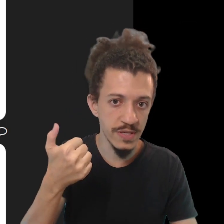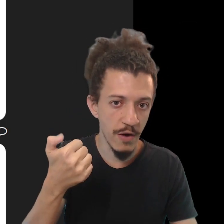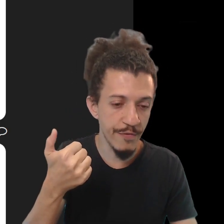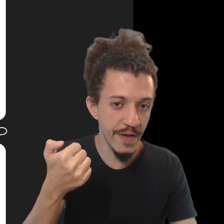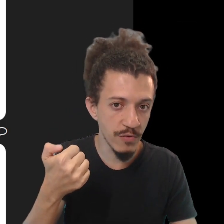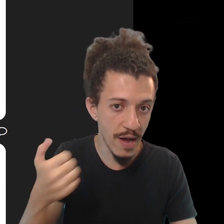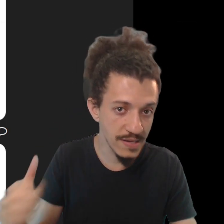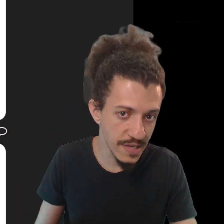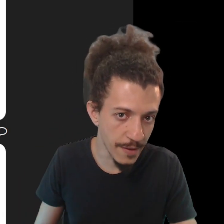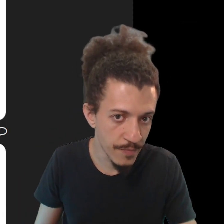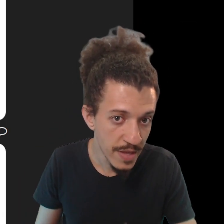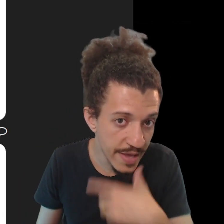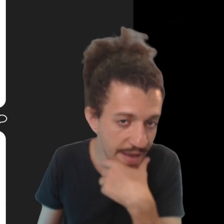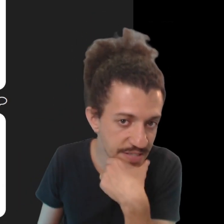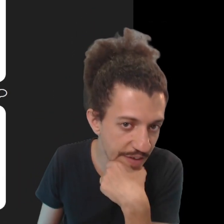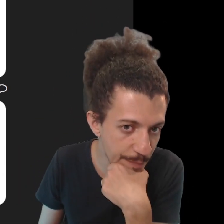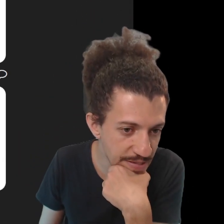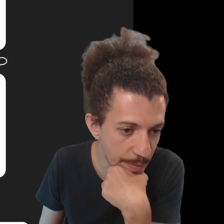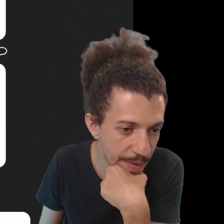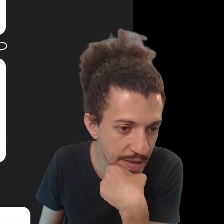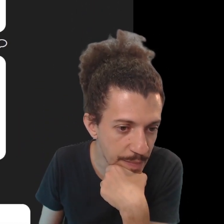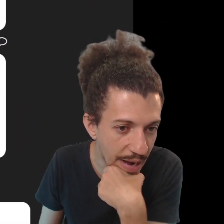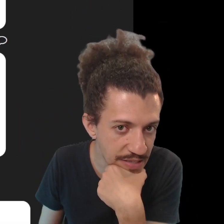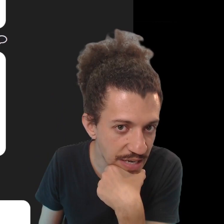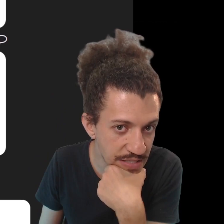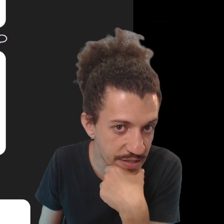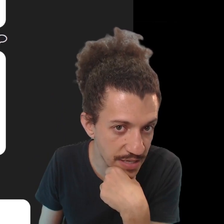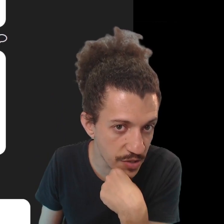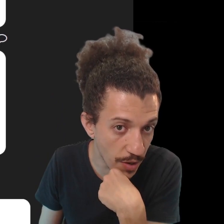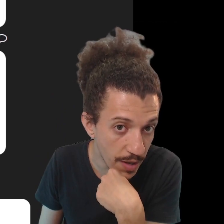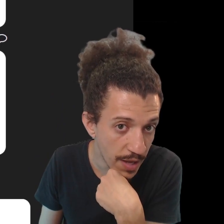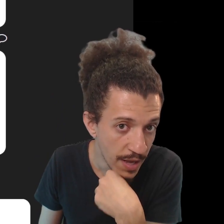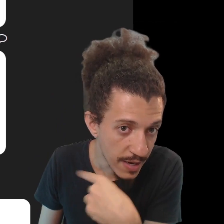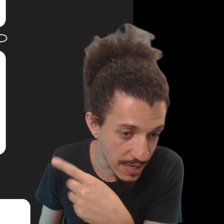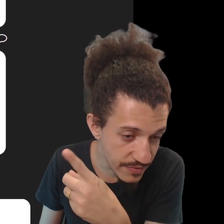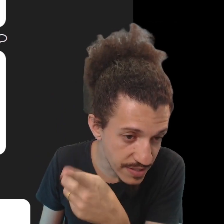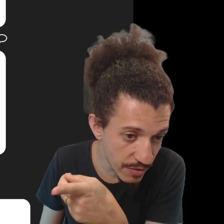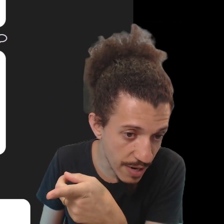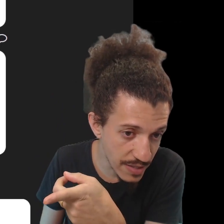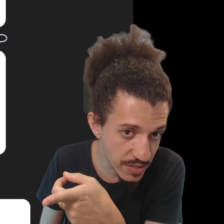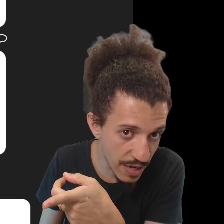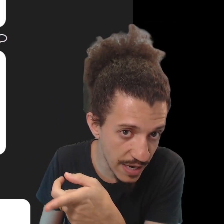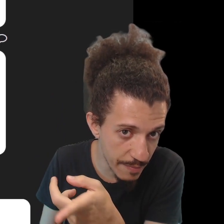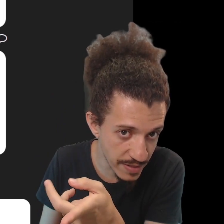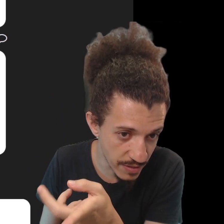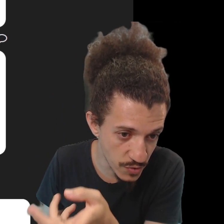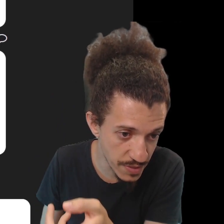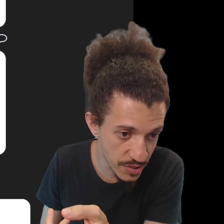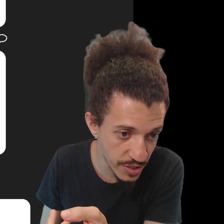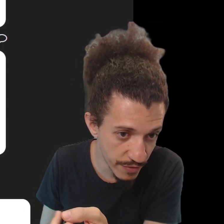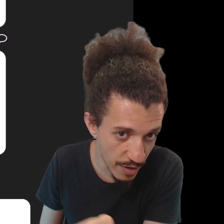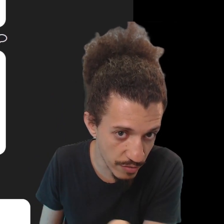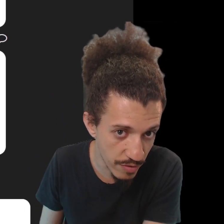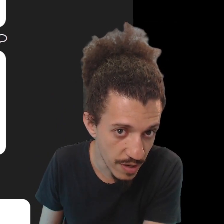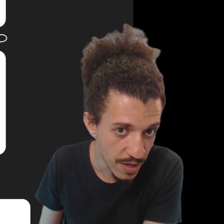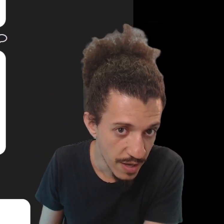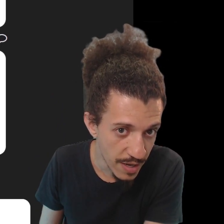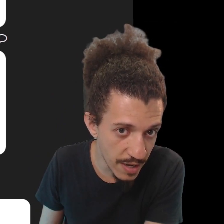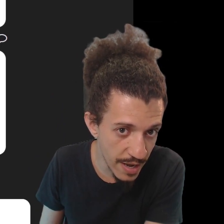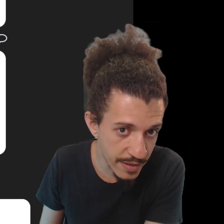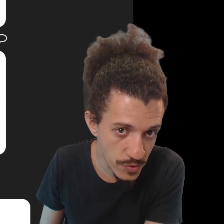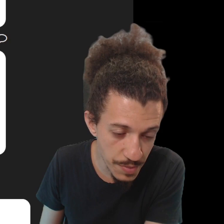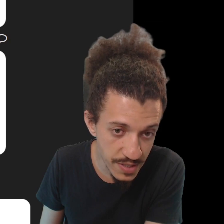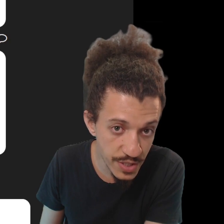O sinal feito assim. E aí você vai perceber aqui embaixo, que ele já traz aqui, classificação gramática na Libras, é um substantivo neutro.